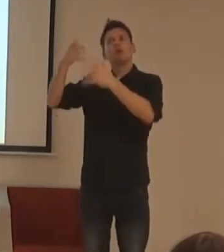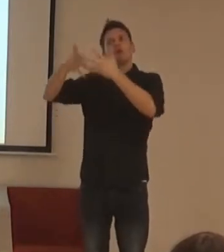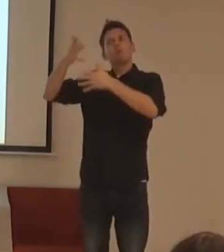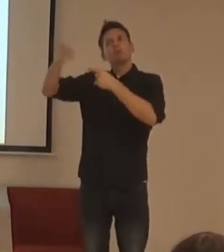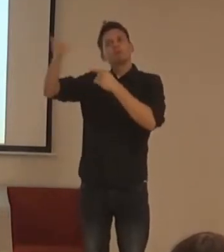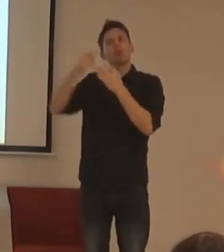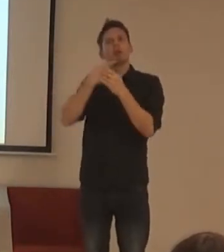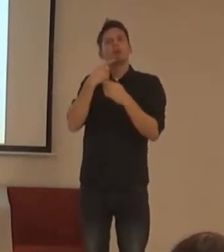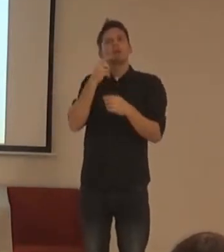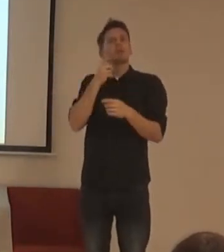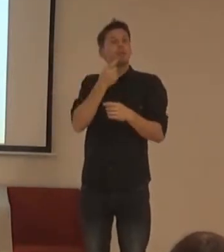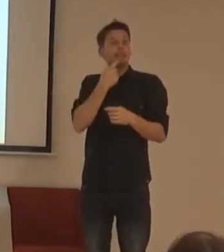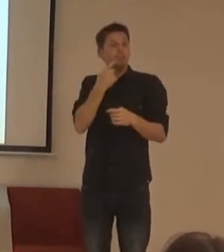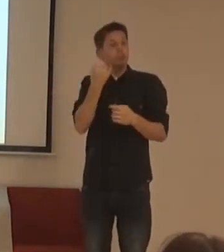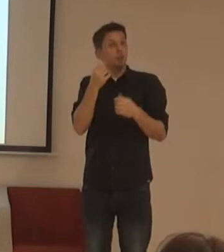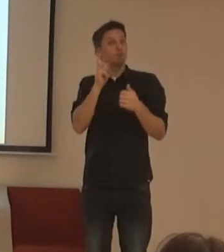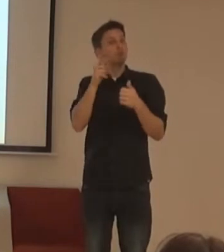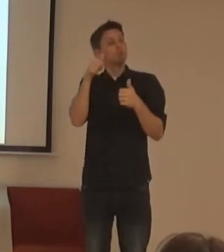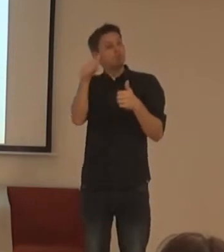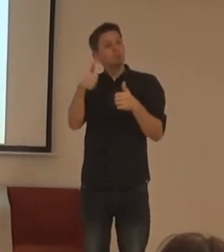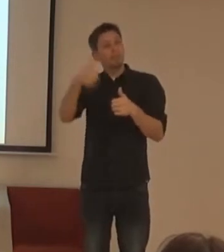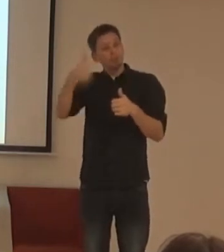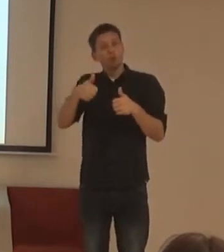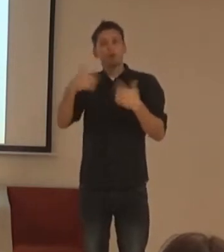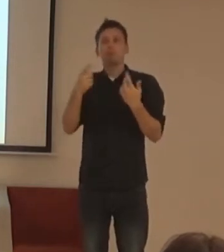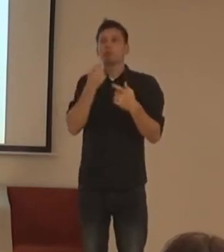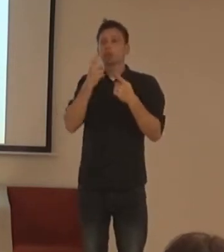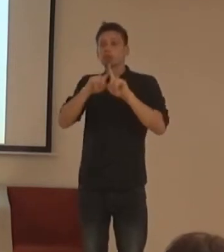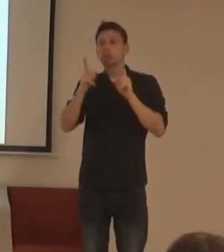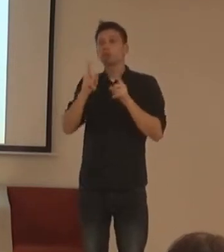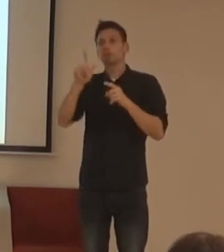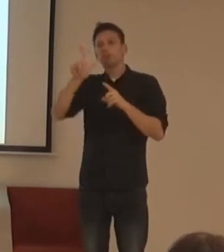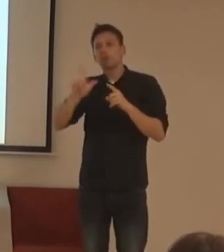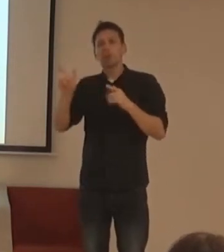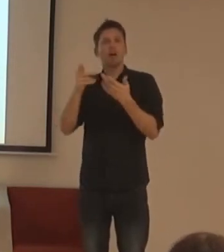úplně nechytá. Další bariéra, si kterou se můžete setkávat všichni.